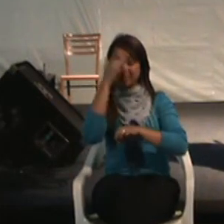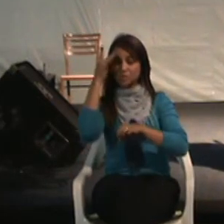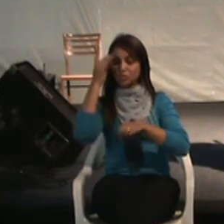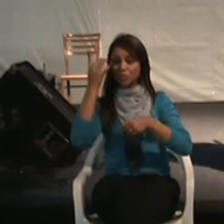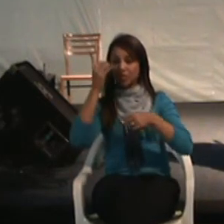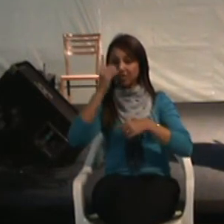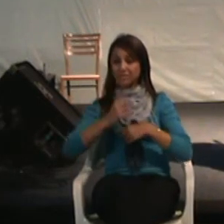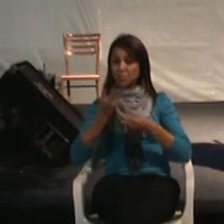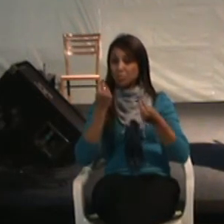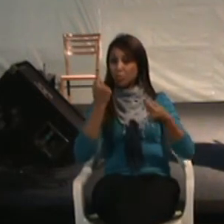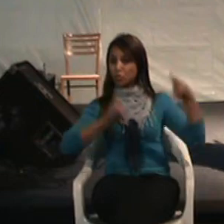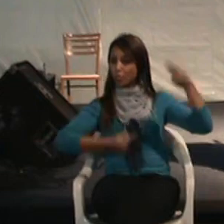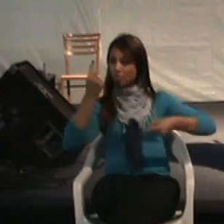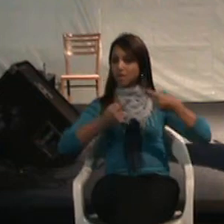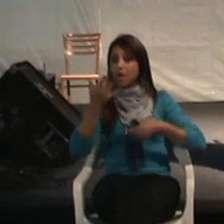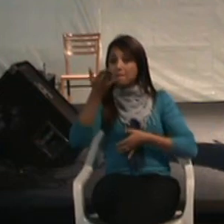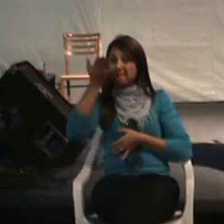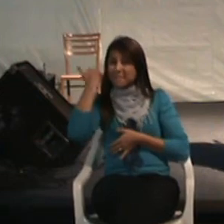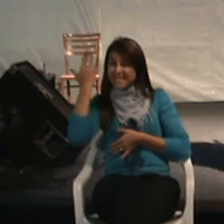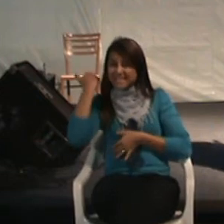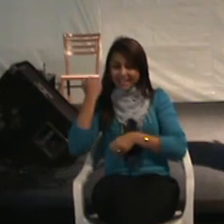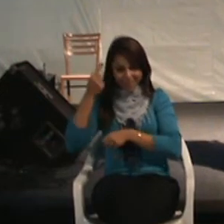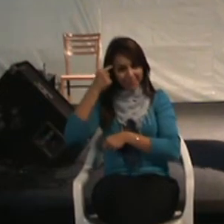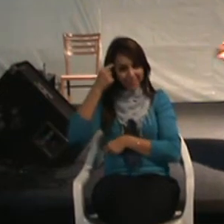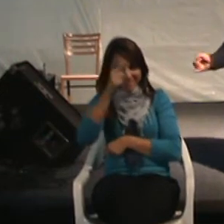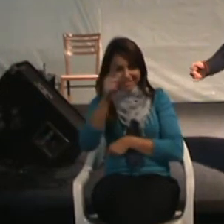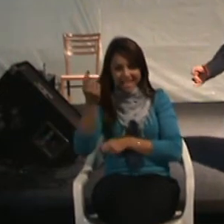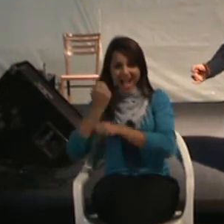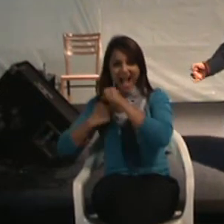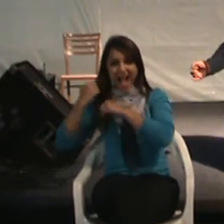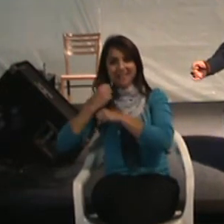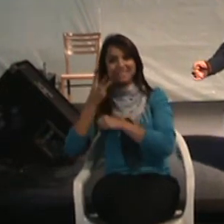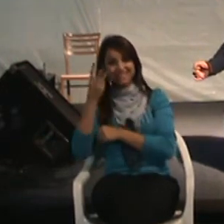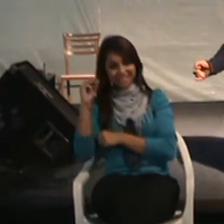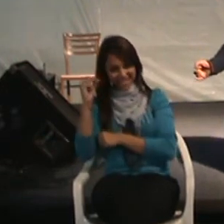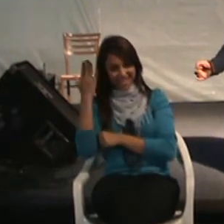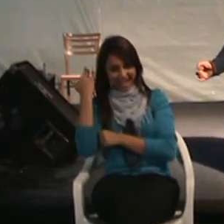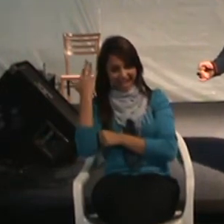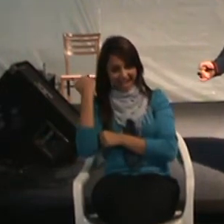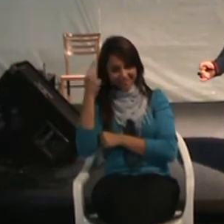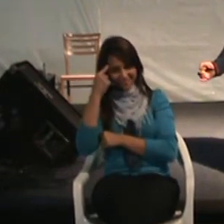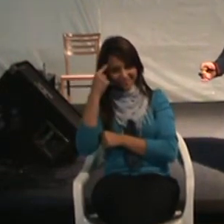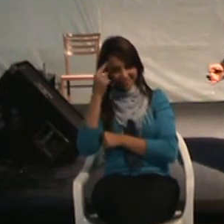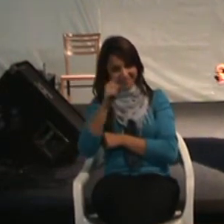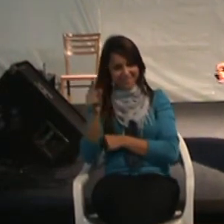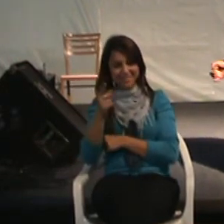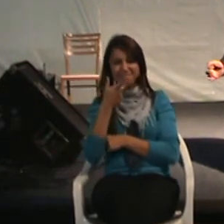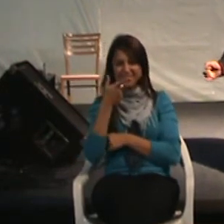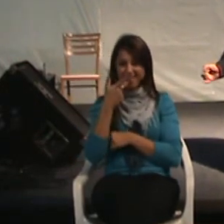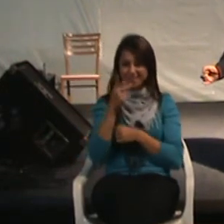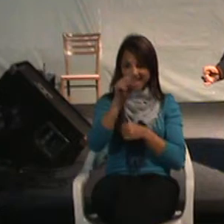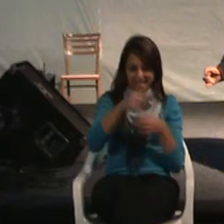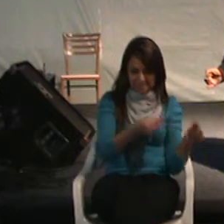Vocês se imaginam como era 30 anos atrás? Quando a gente vivia aquele paradigma de serviços.